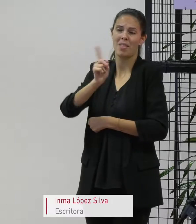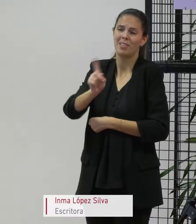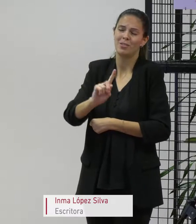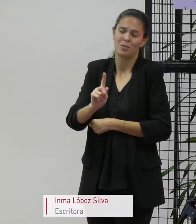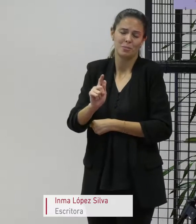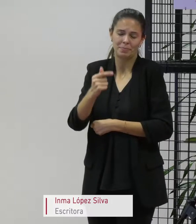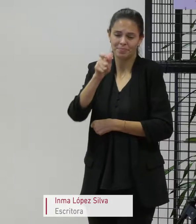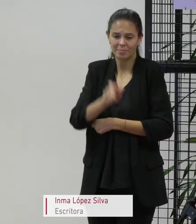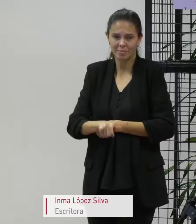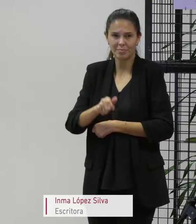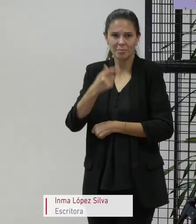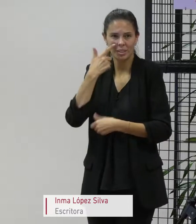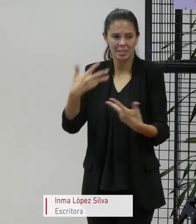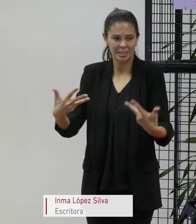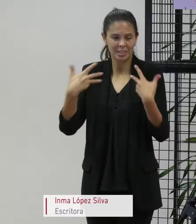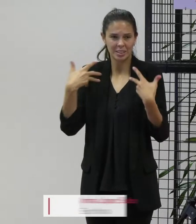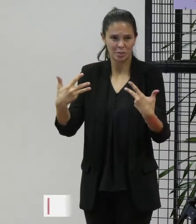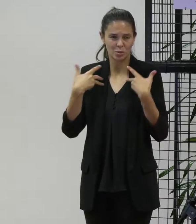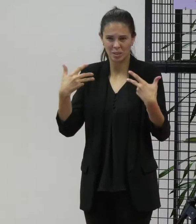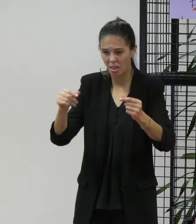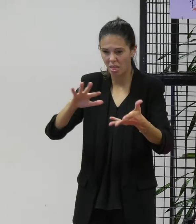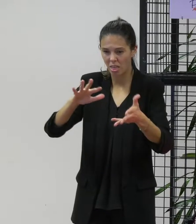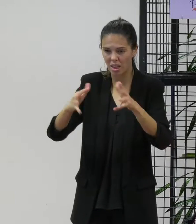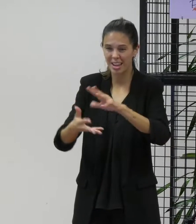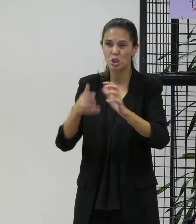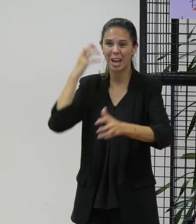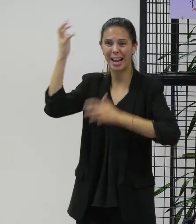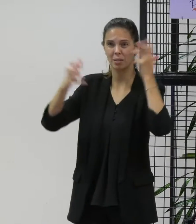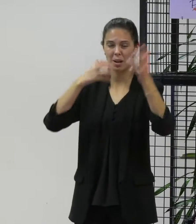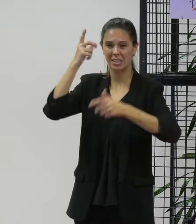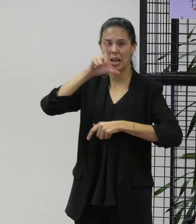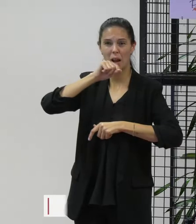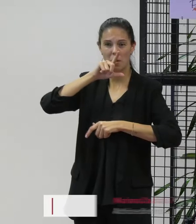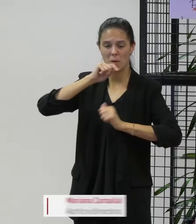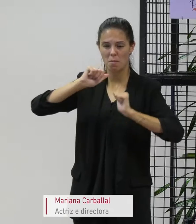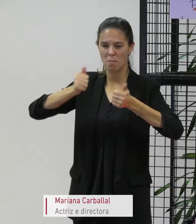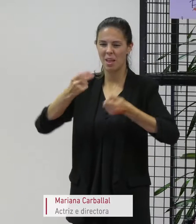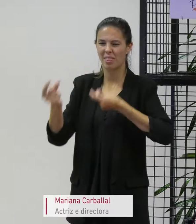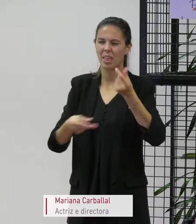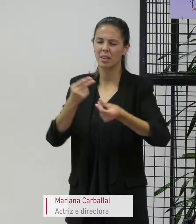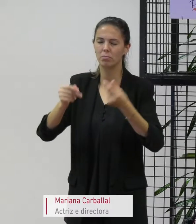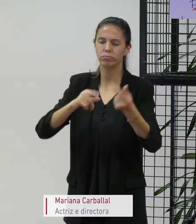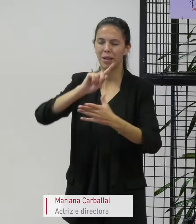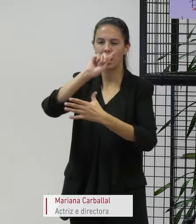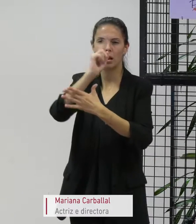vítimas Da dor de sempre A da terra devastada Foron as aves que inauguraron a danza do esgotamento